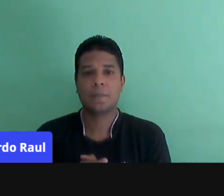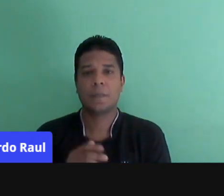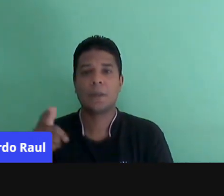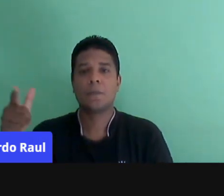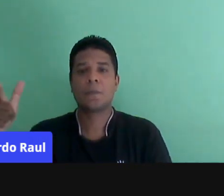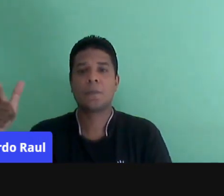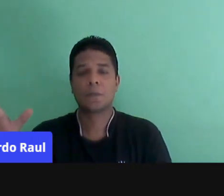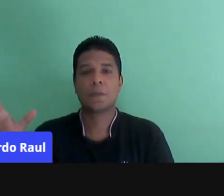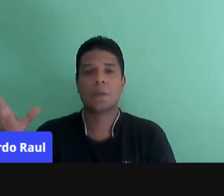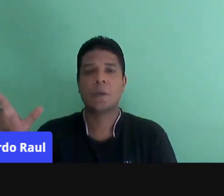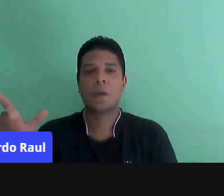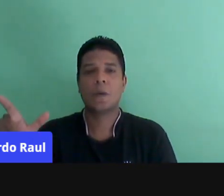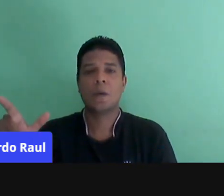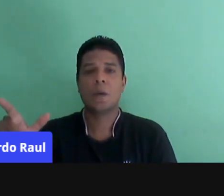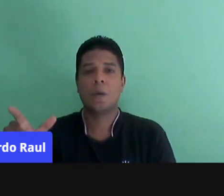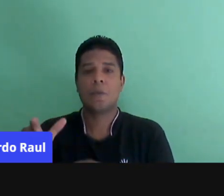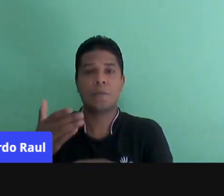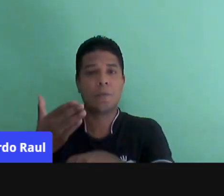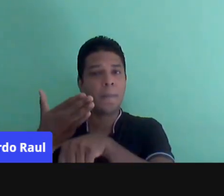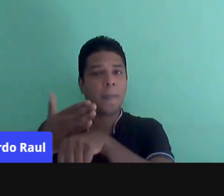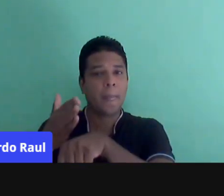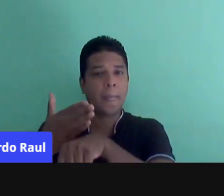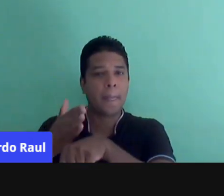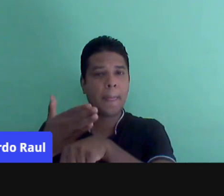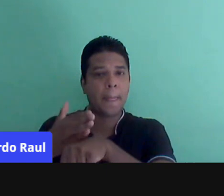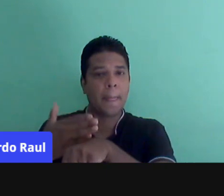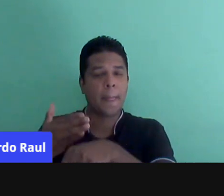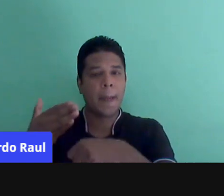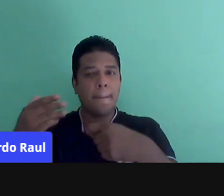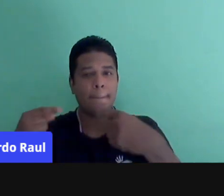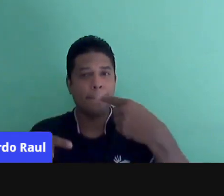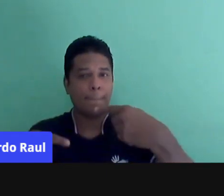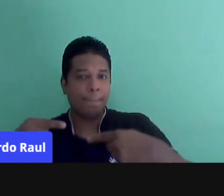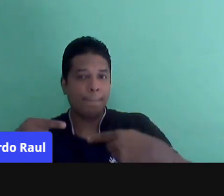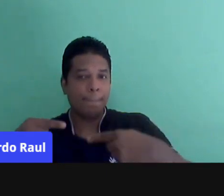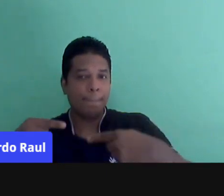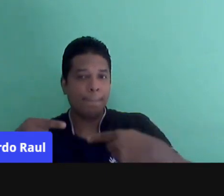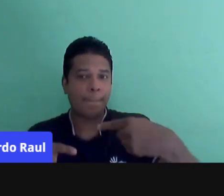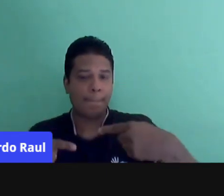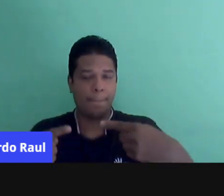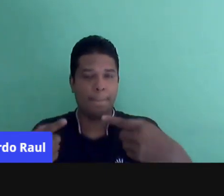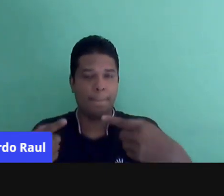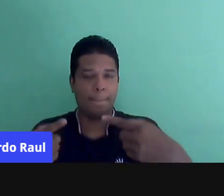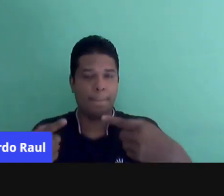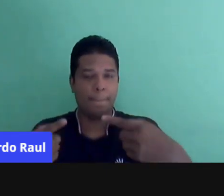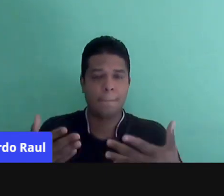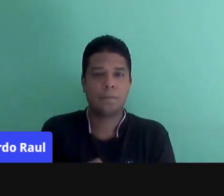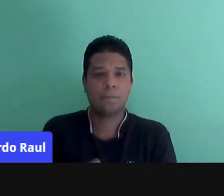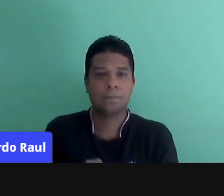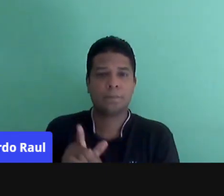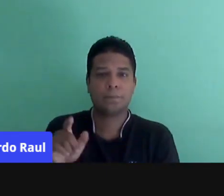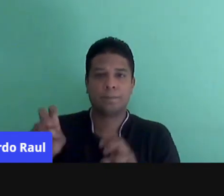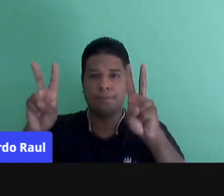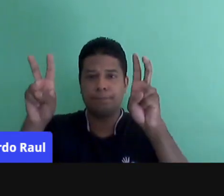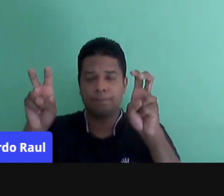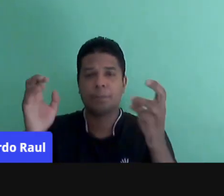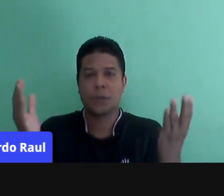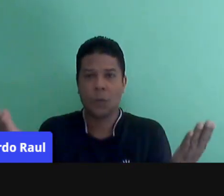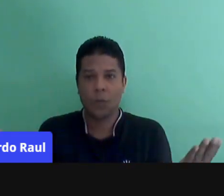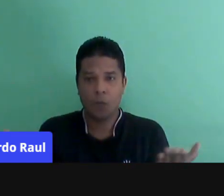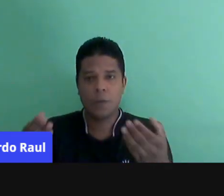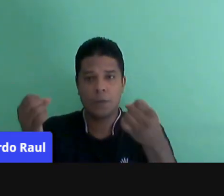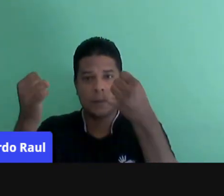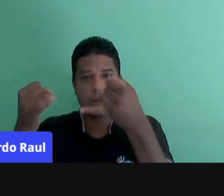cenário onde a prática dialógica acontece. É esse ponto que a gente vai estar chamando a atenção,